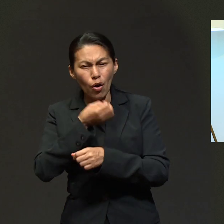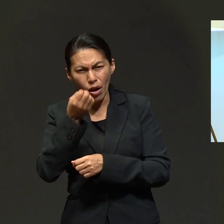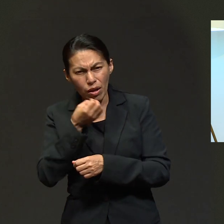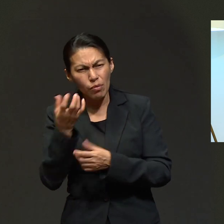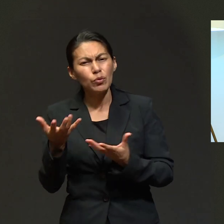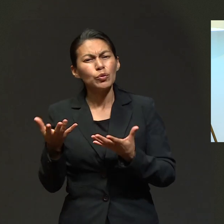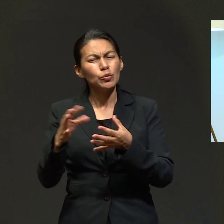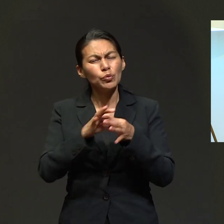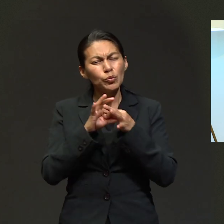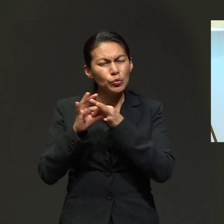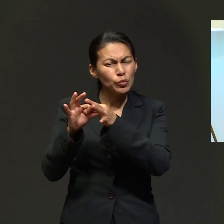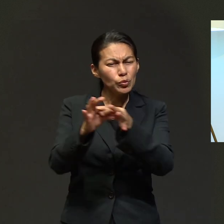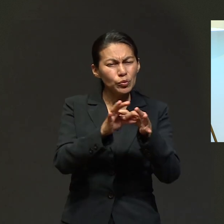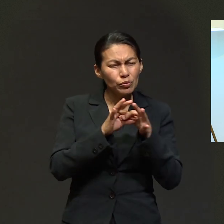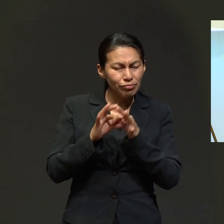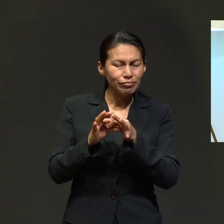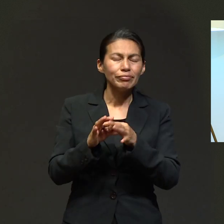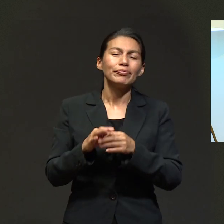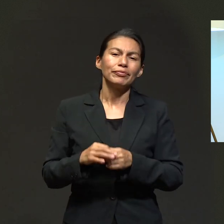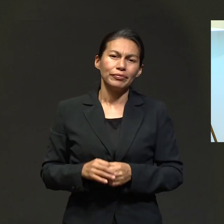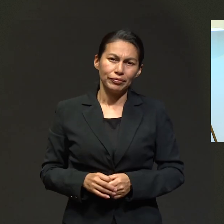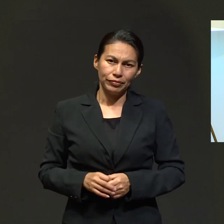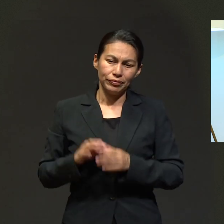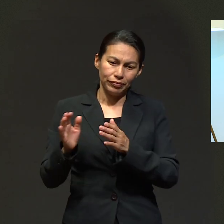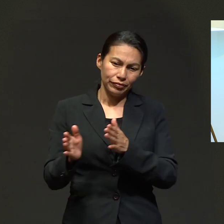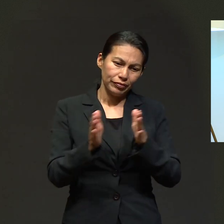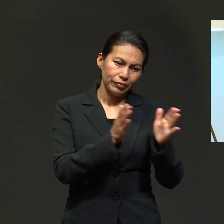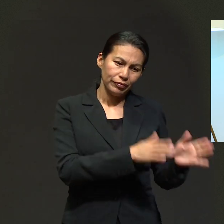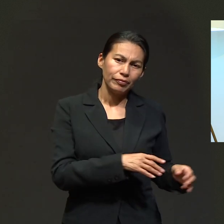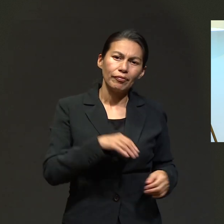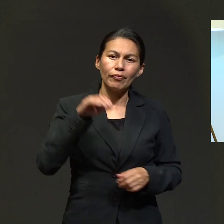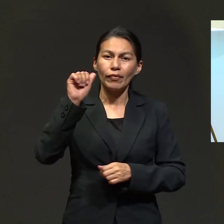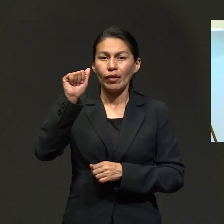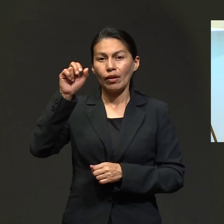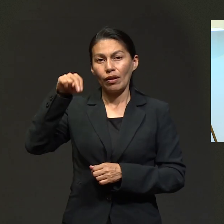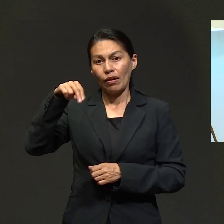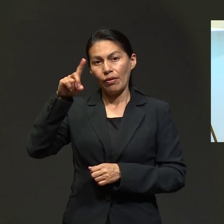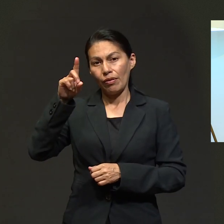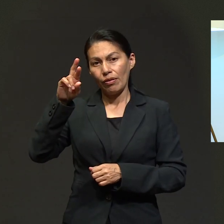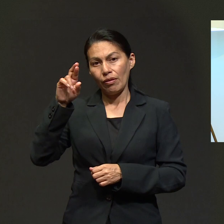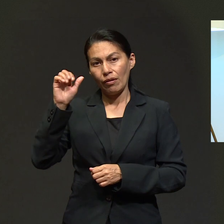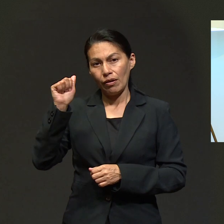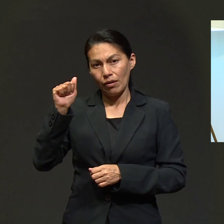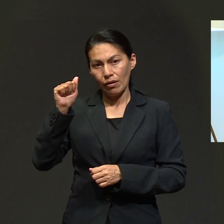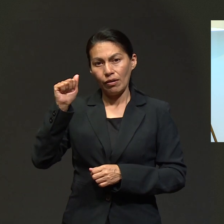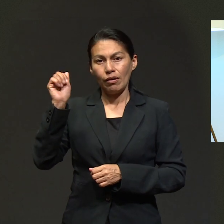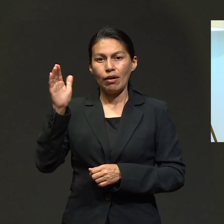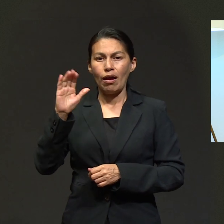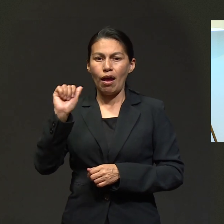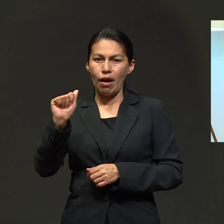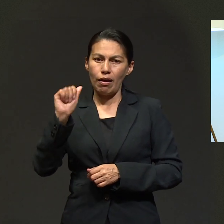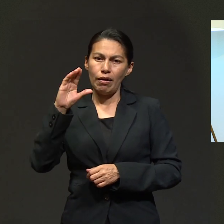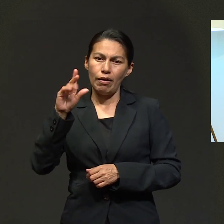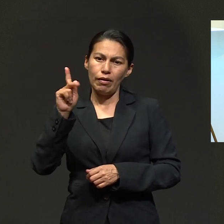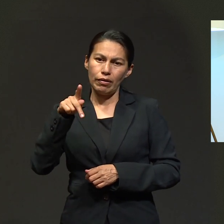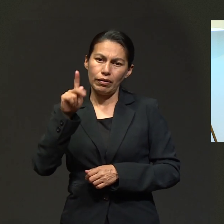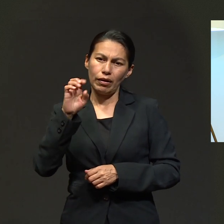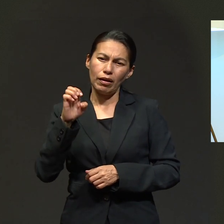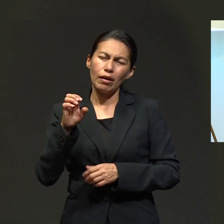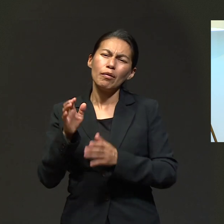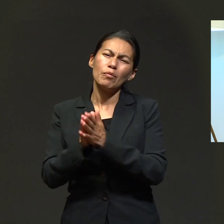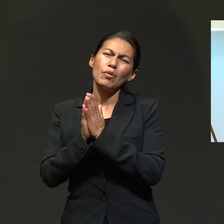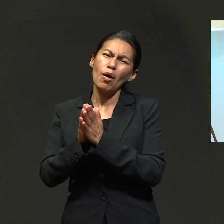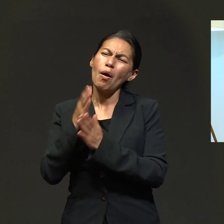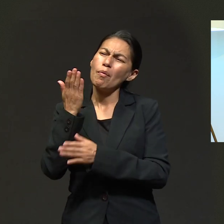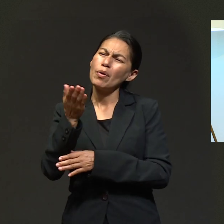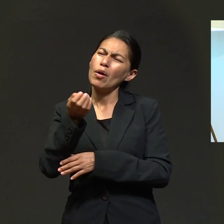Orlenda. Andrea Aque, por favor, pido oración por mi mamá, Marta Aque. Hemos